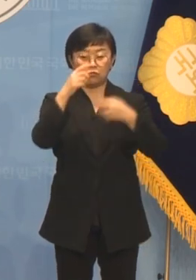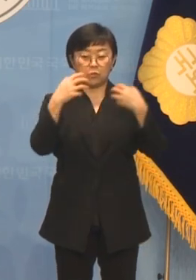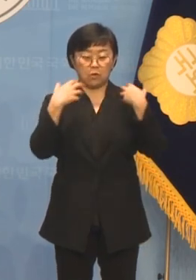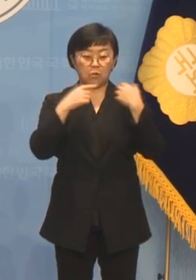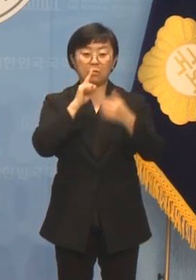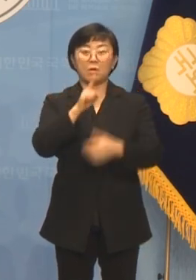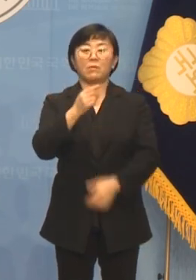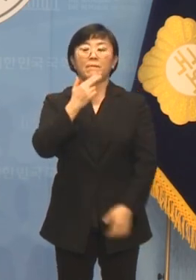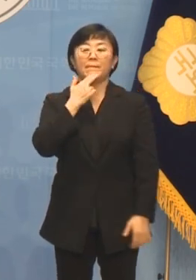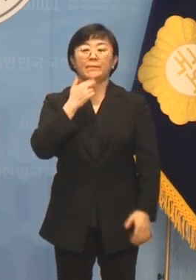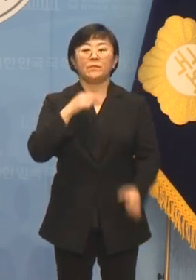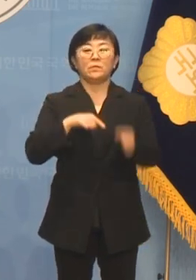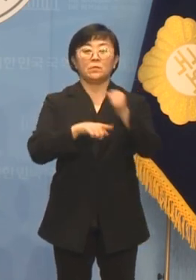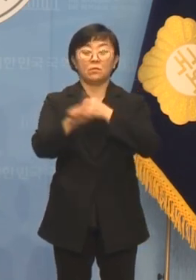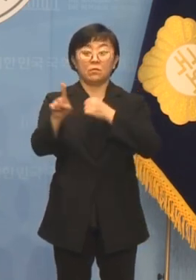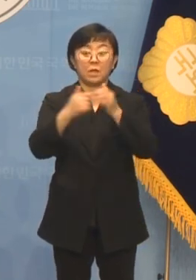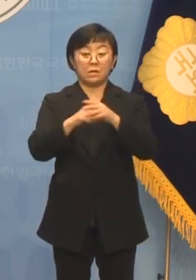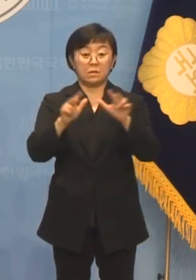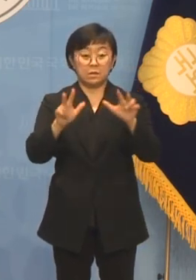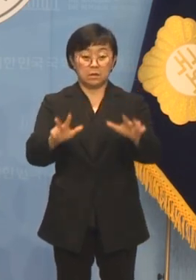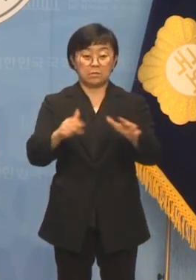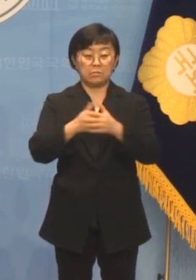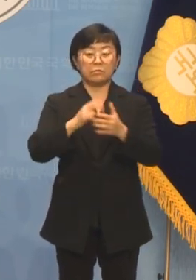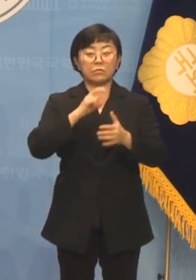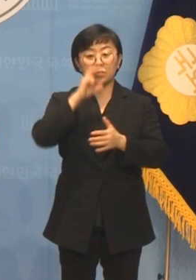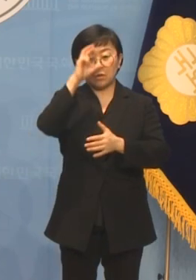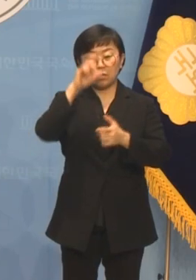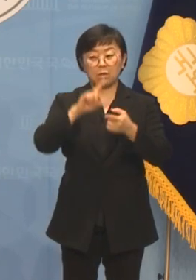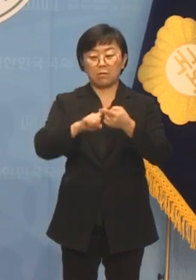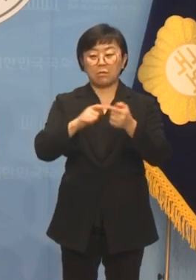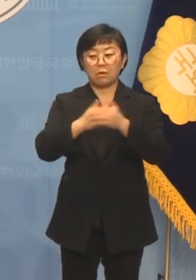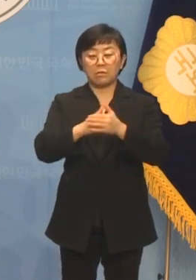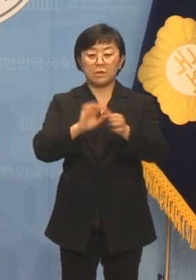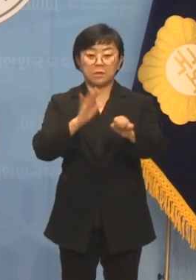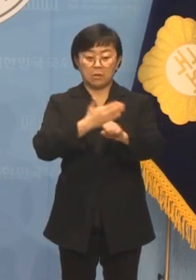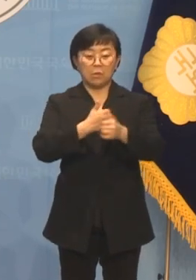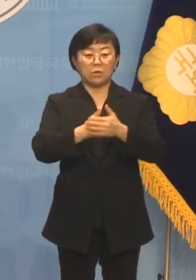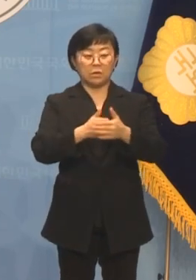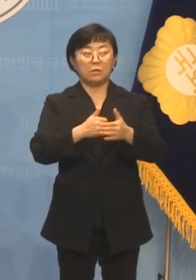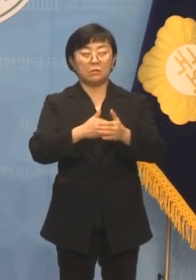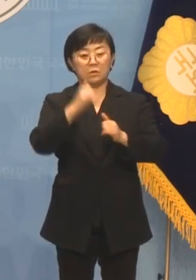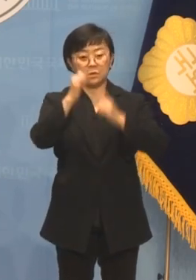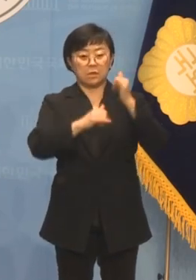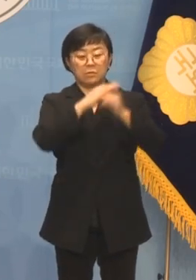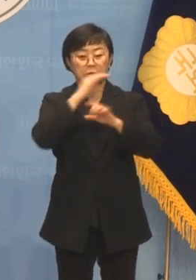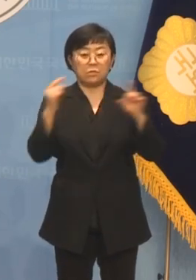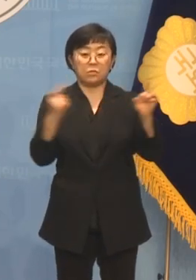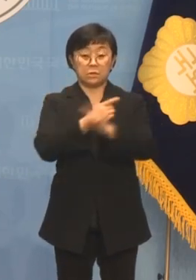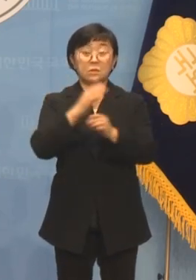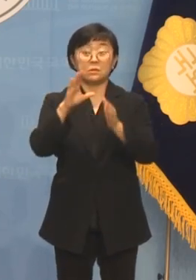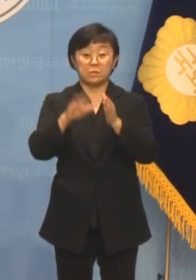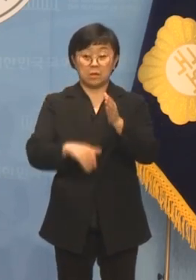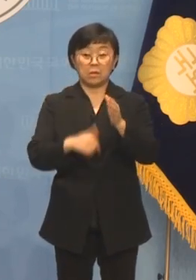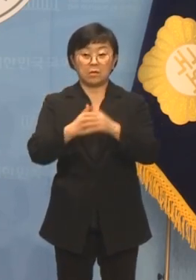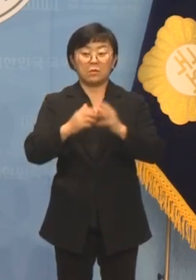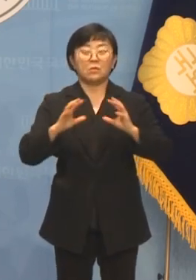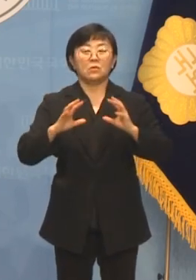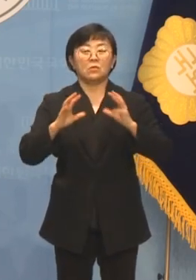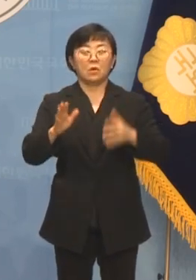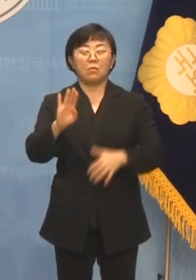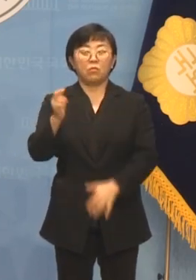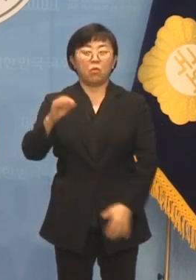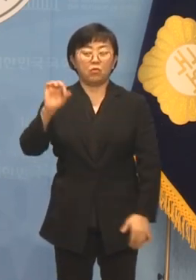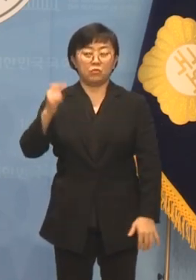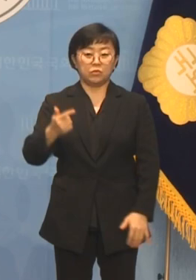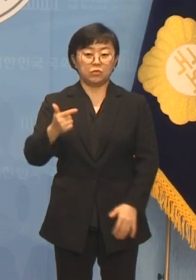않습니까? 이제는 편향과 외국으로 얼룩진 역사를 바로잡을 때입니다. 국가보험부도